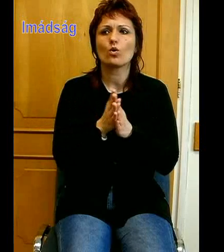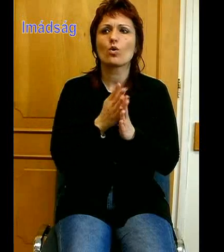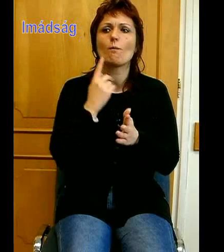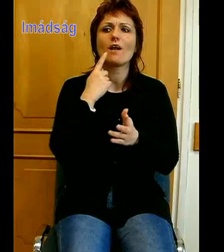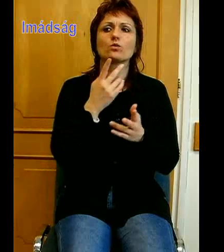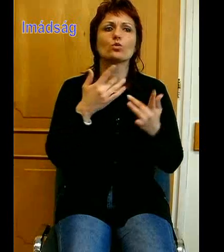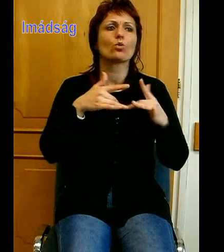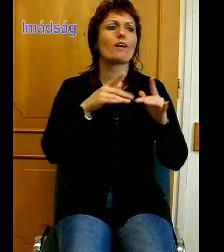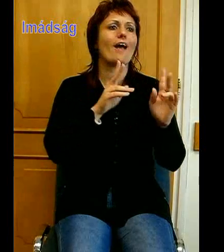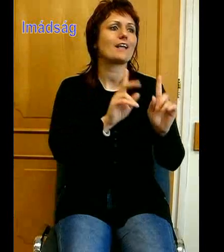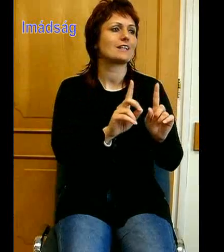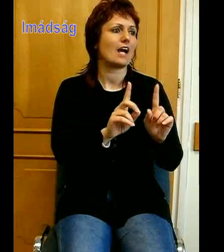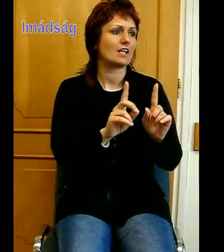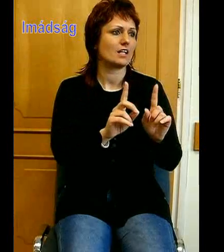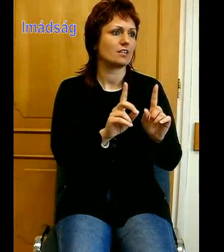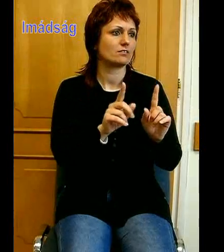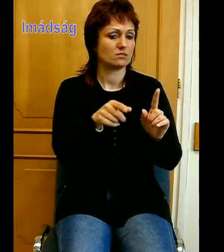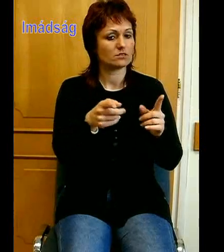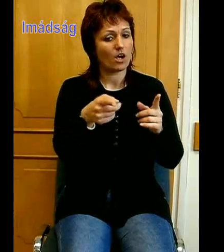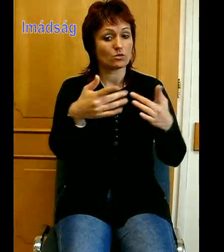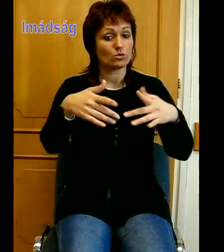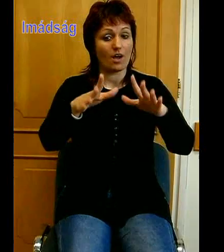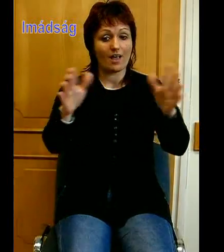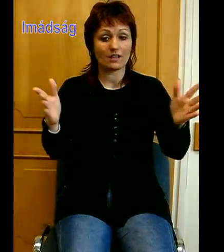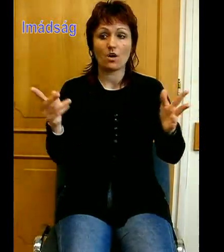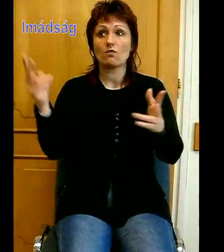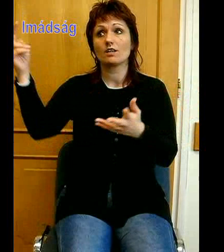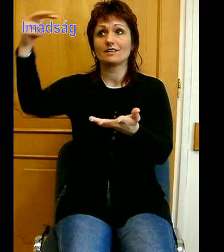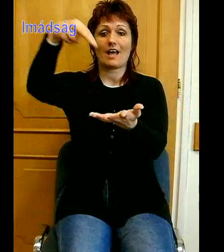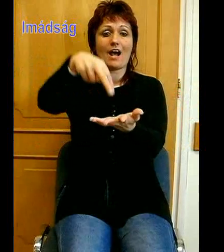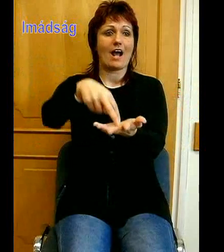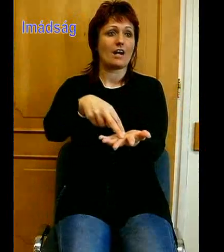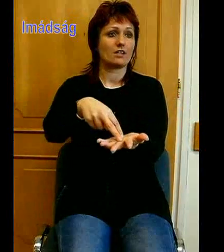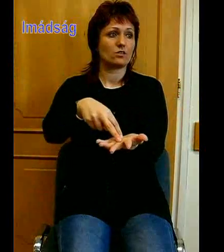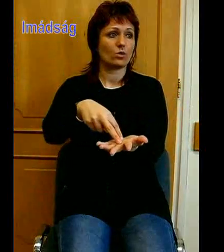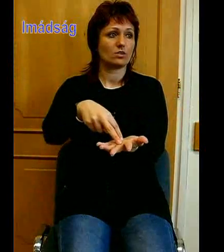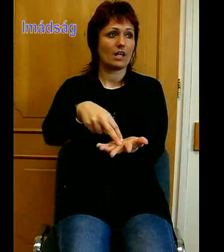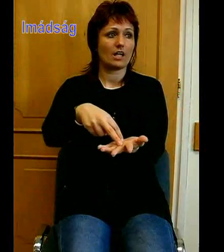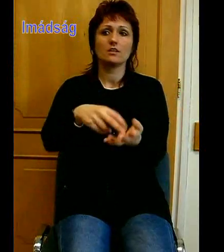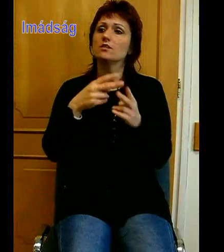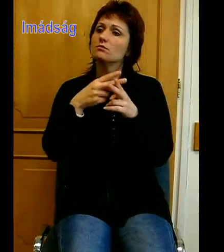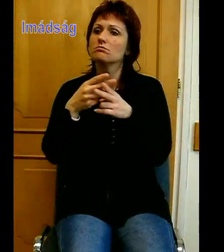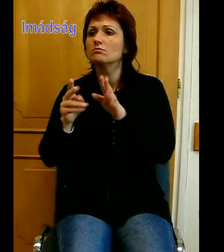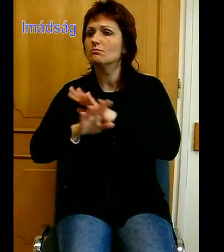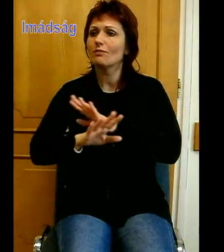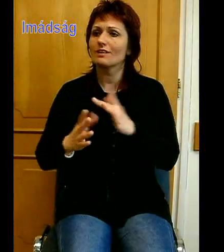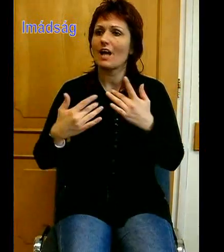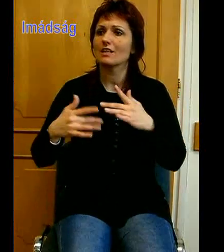a helyen, ahova Te állítottál minket. Segíts minket minden helyzetből tele átnézni, Úrunk